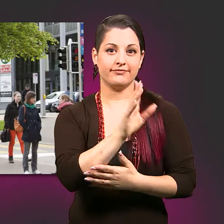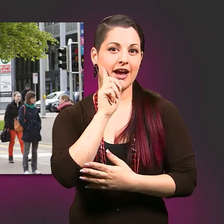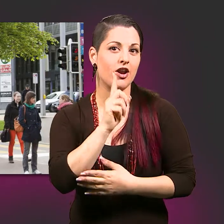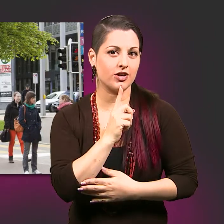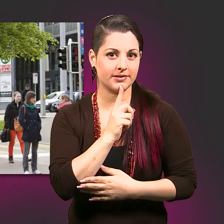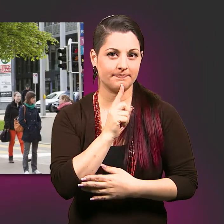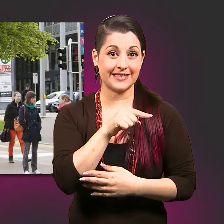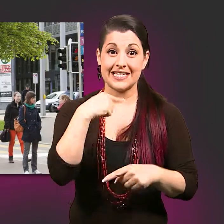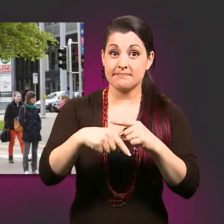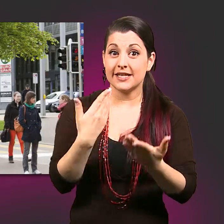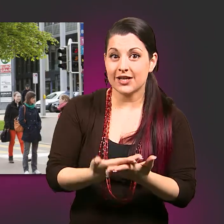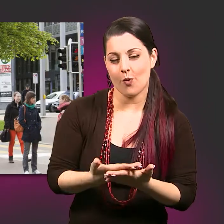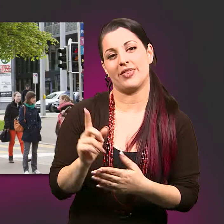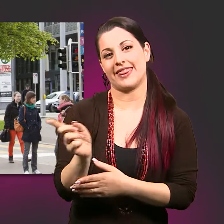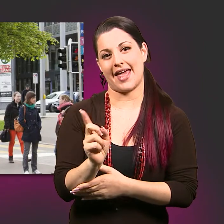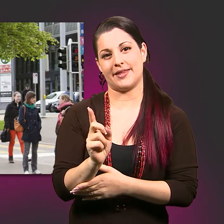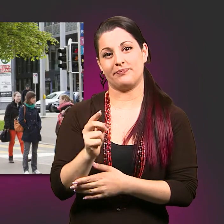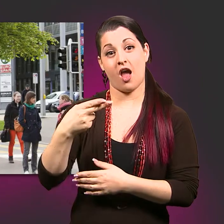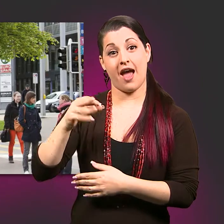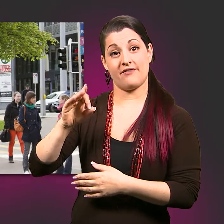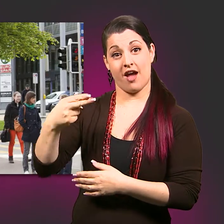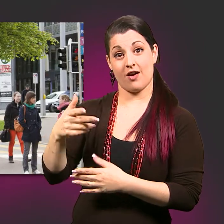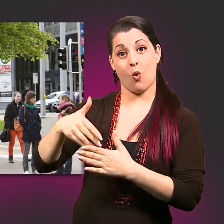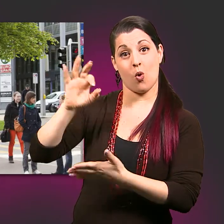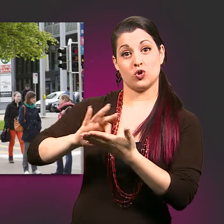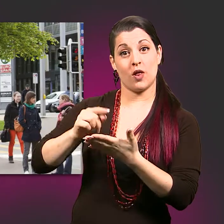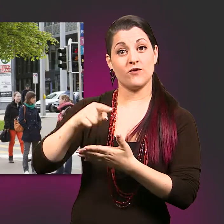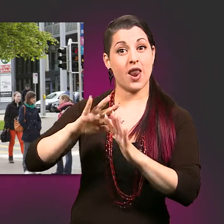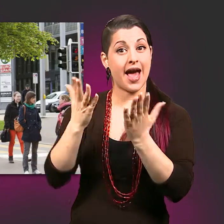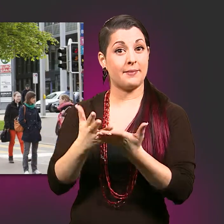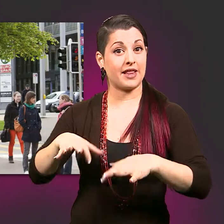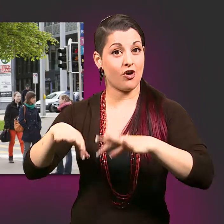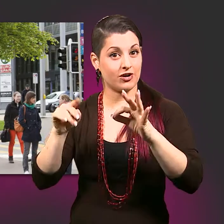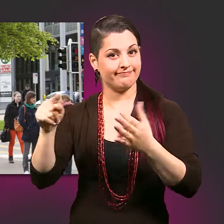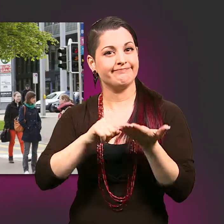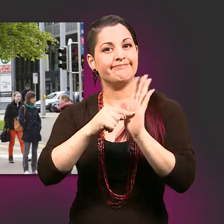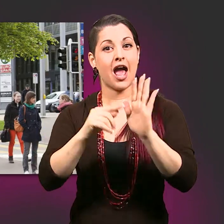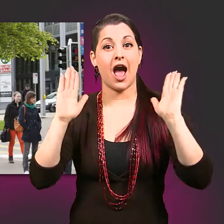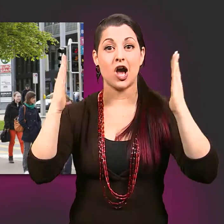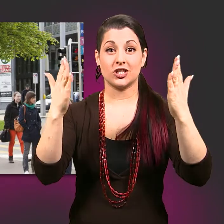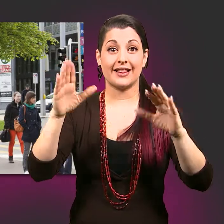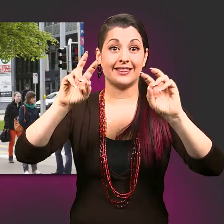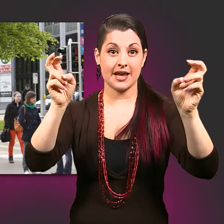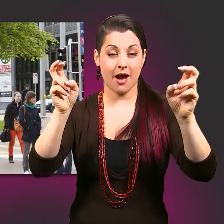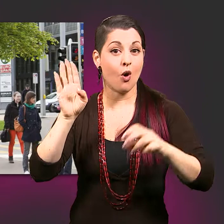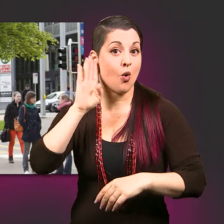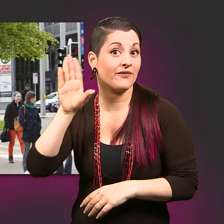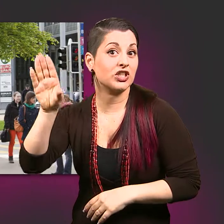eigenständige Sprache gehörloser Personen. Doch das war nicht immer so. Die HFH Hochschule für Heilpädagogik zeigt die Ausstellung Hören,